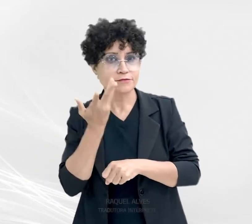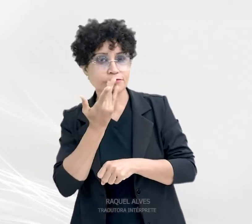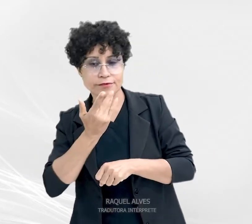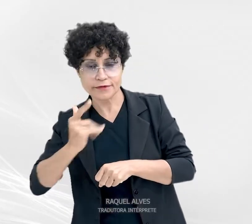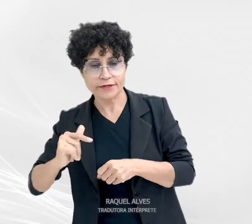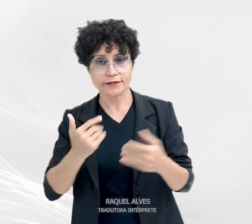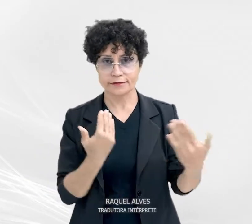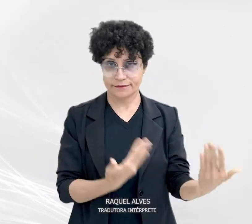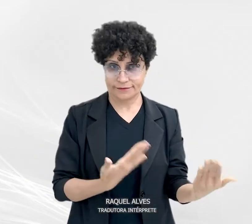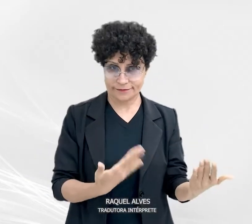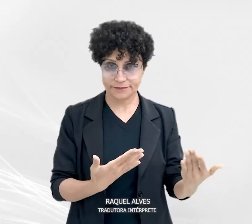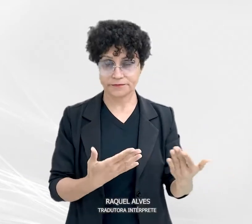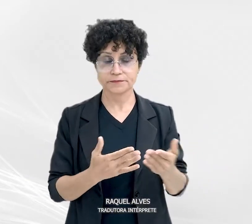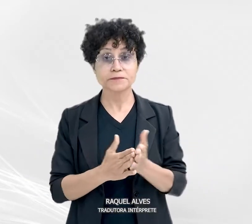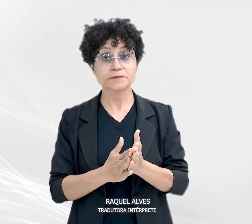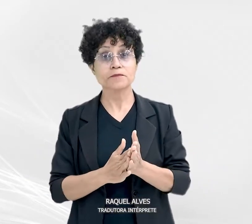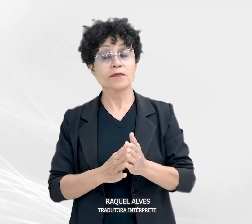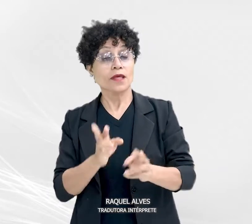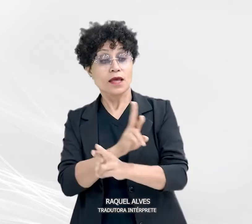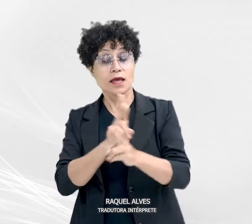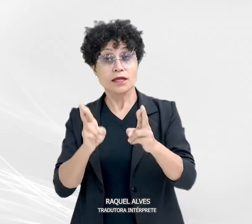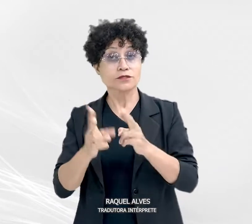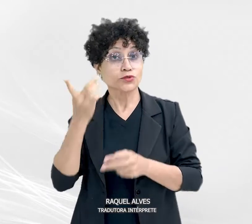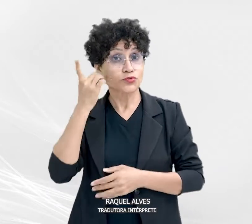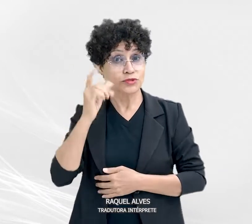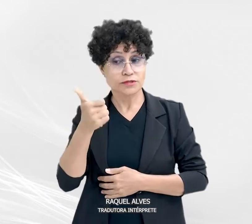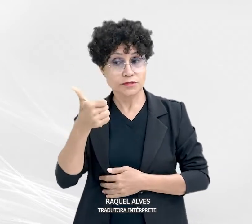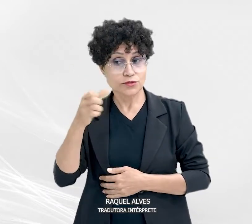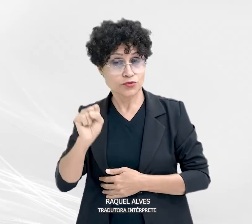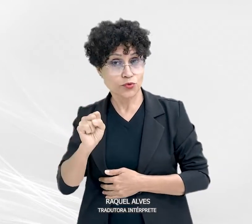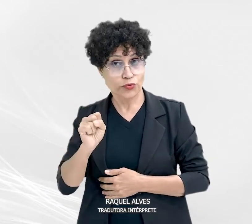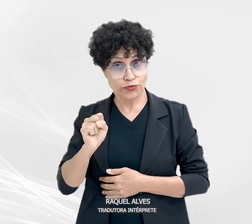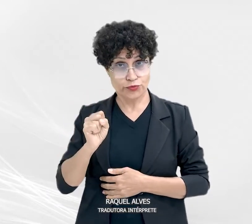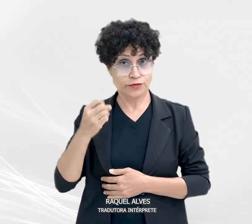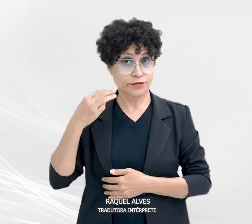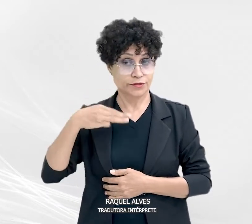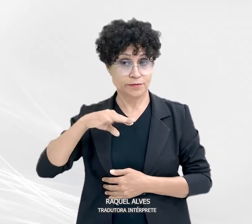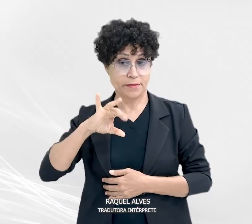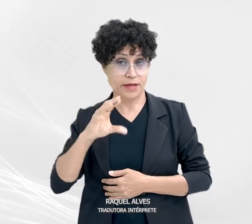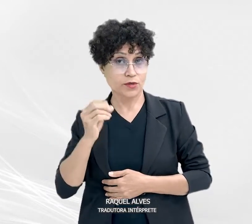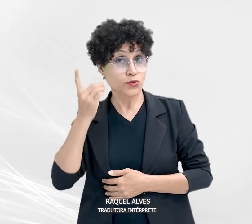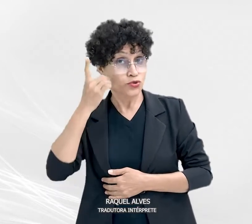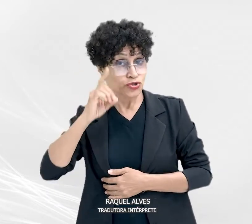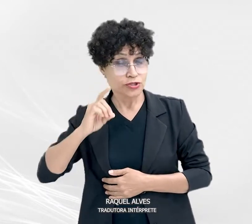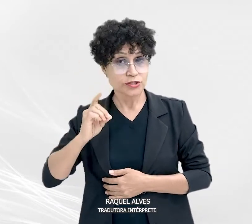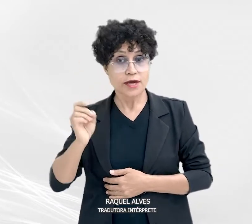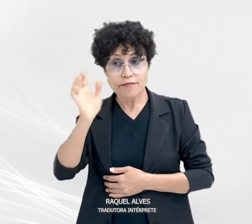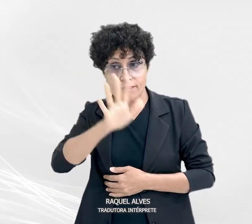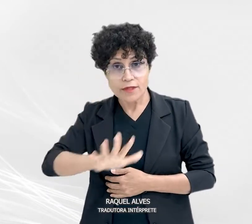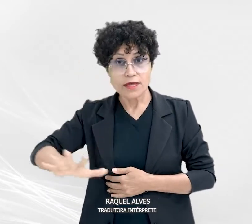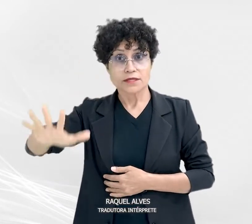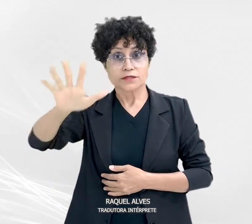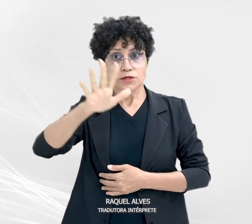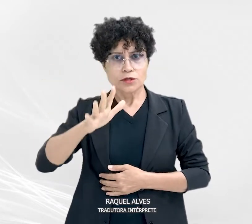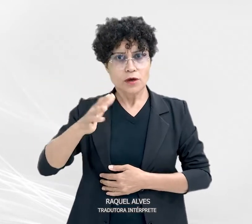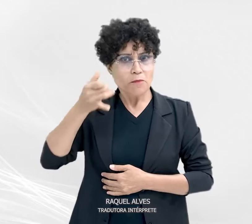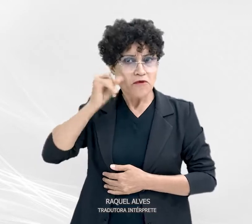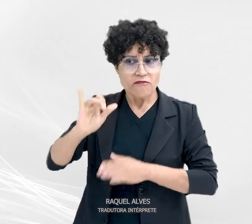Adolescentes, alusiva ao dia 18 de maio, Dia Nacional de Combate ao Abuso e à Exploração